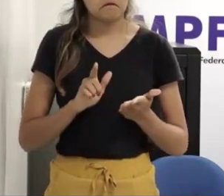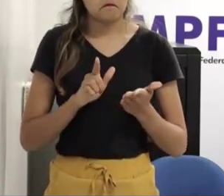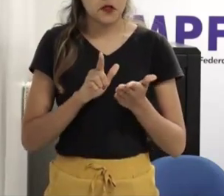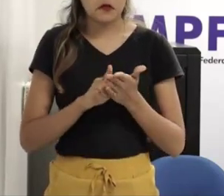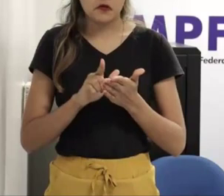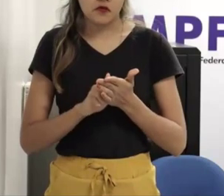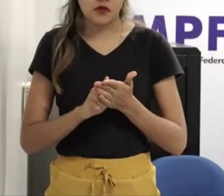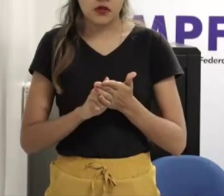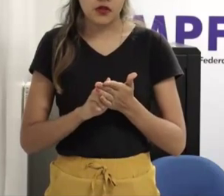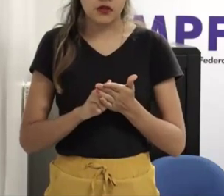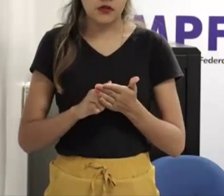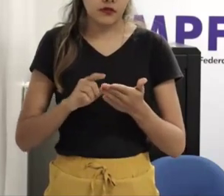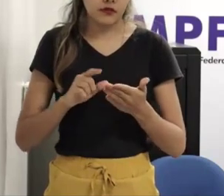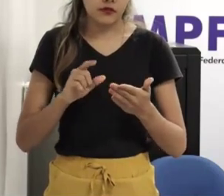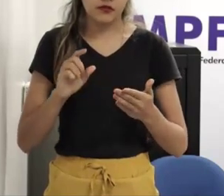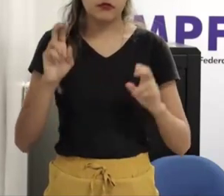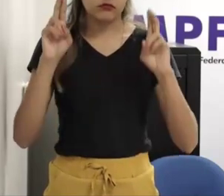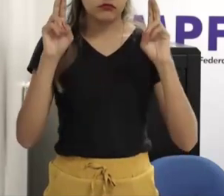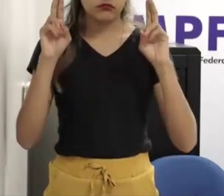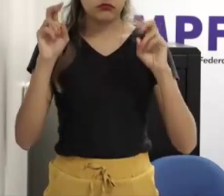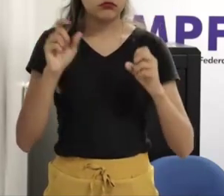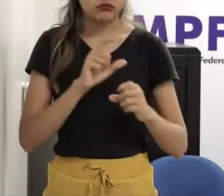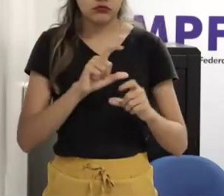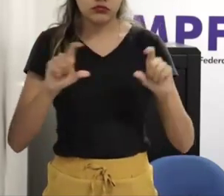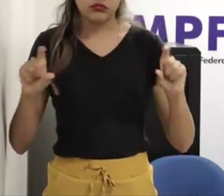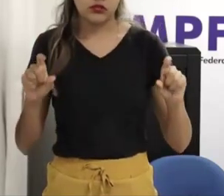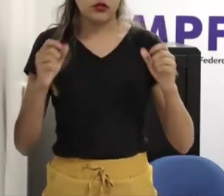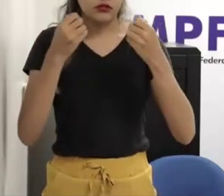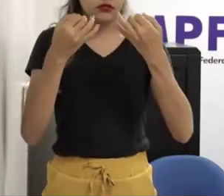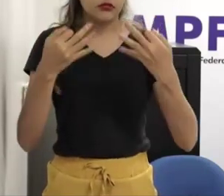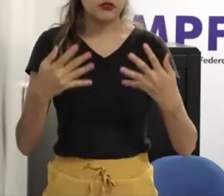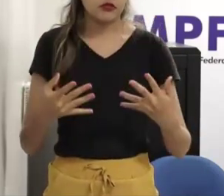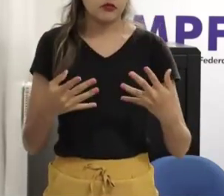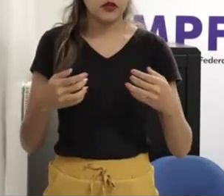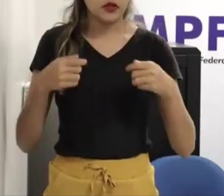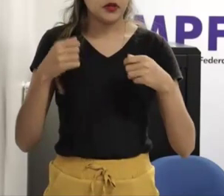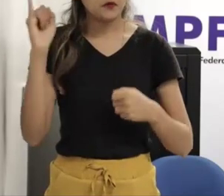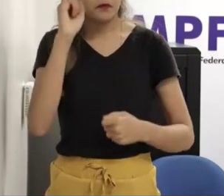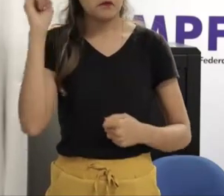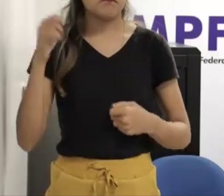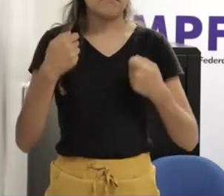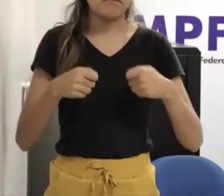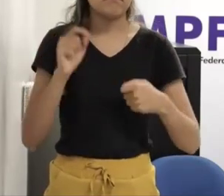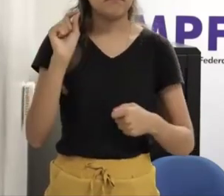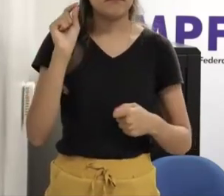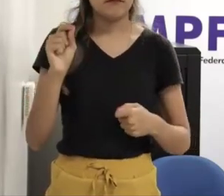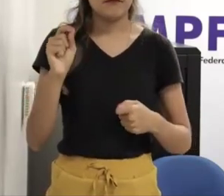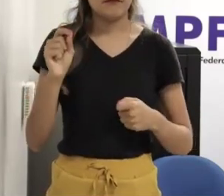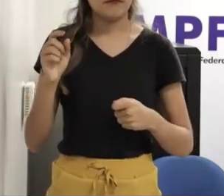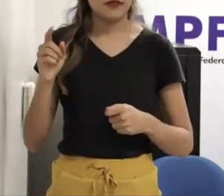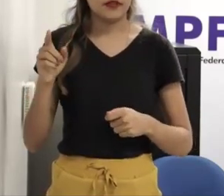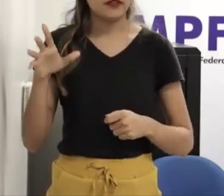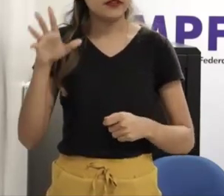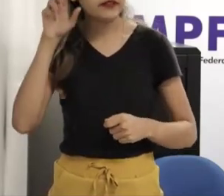então é o é a pessoa para com a pessoa seja humano né ou ouvir